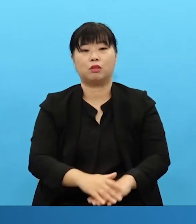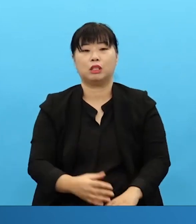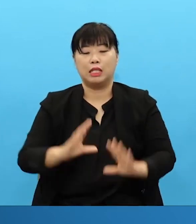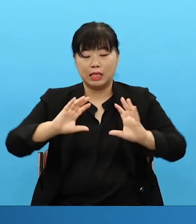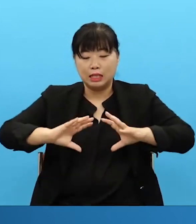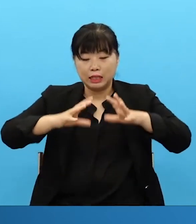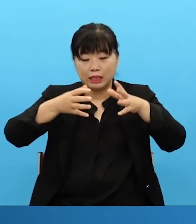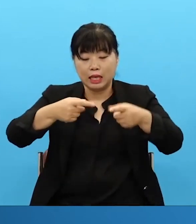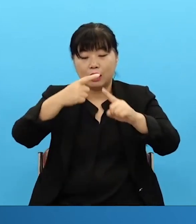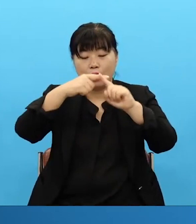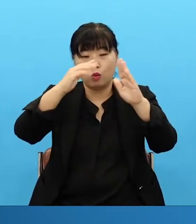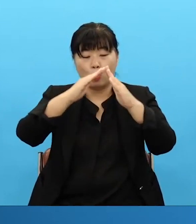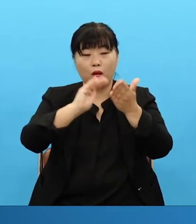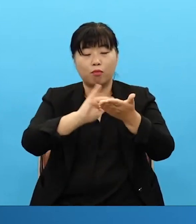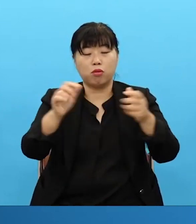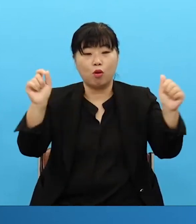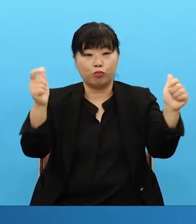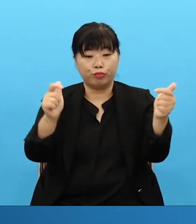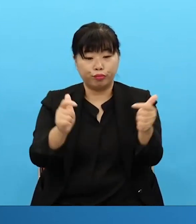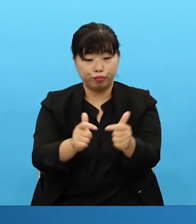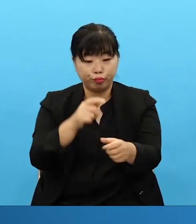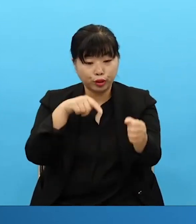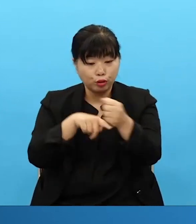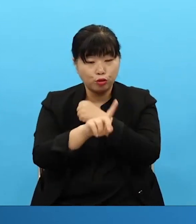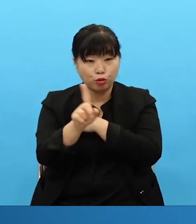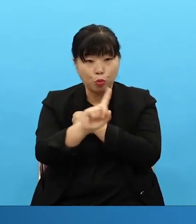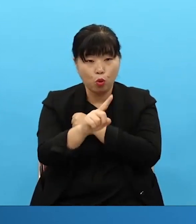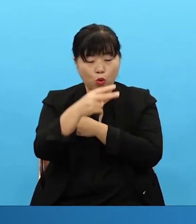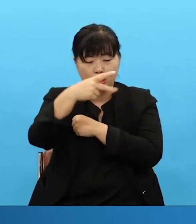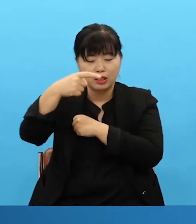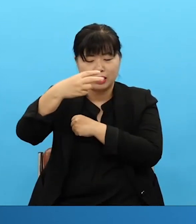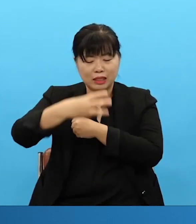And right now, the reason why the world church starts closing is because they lack these courtyards. It's a problem,